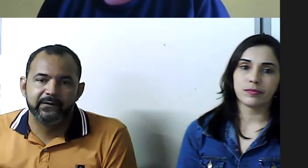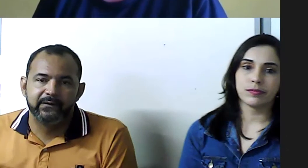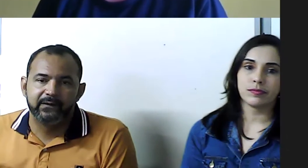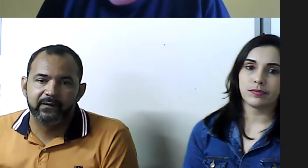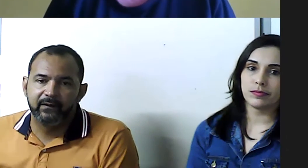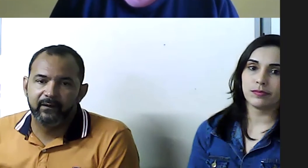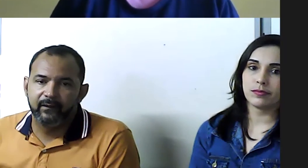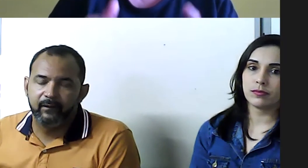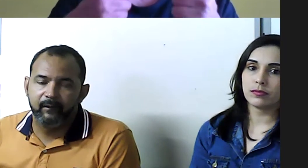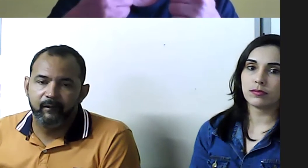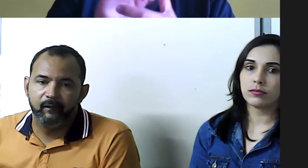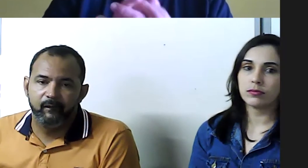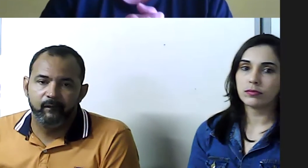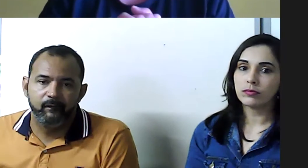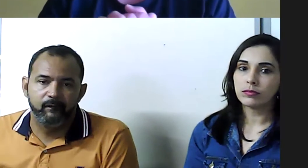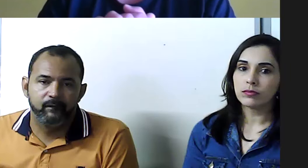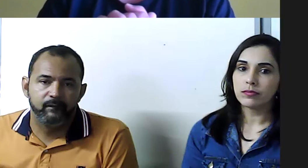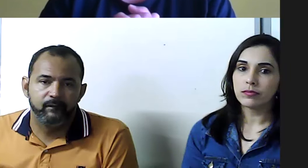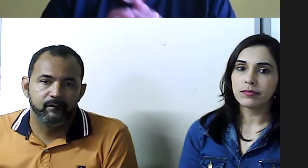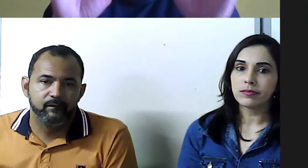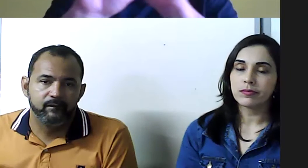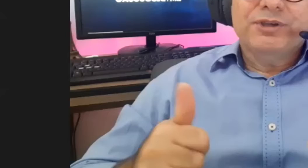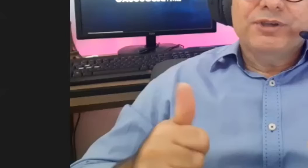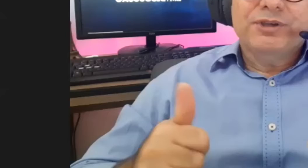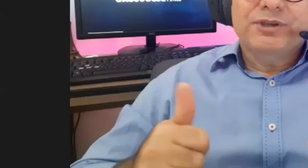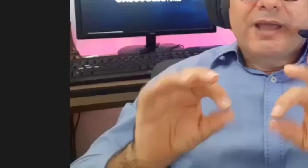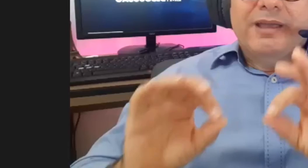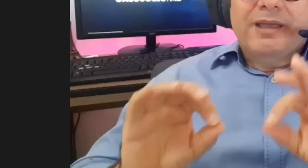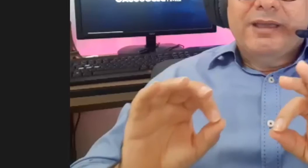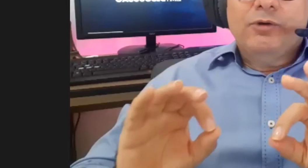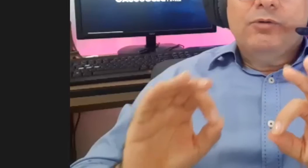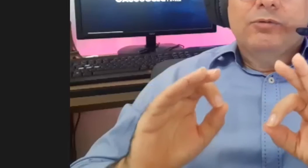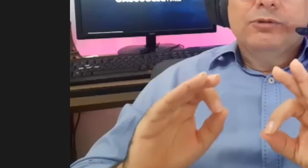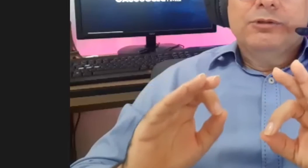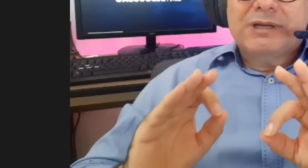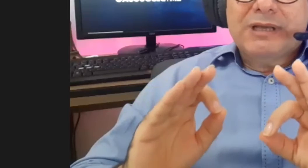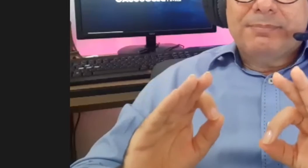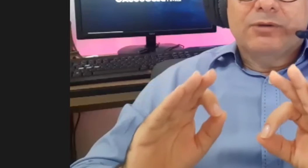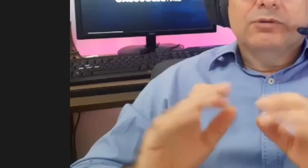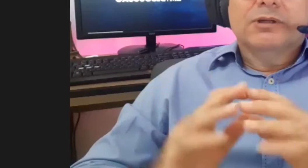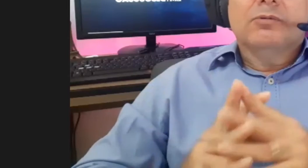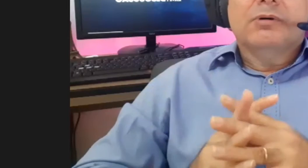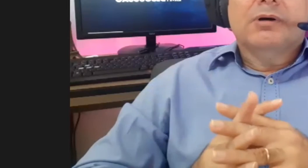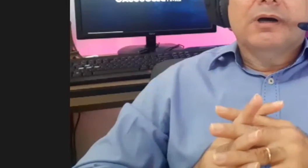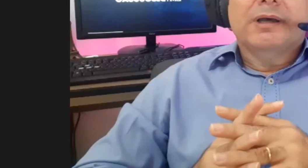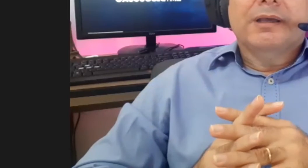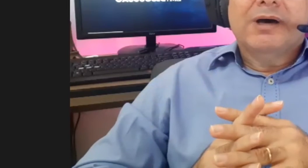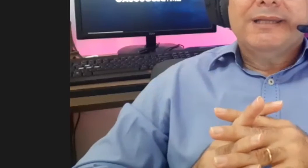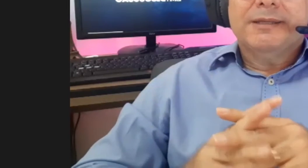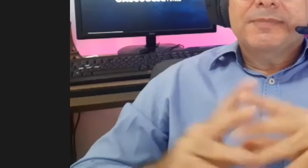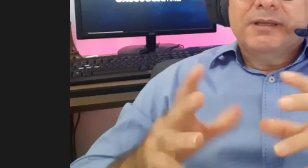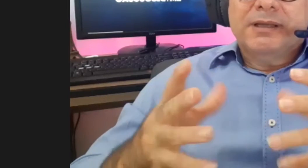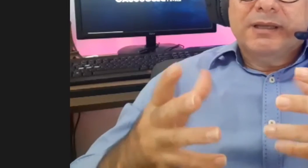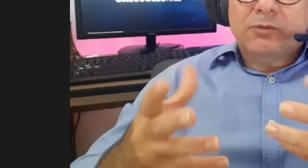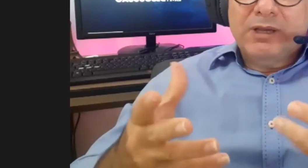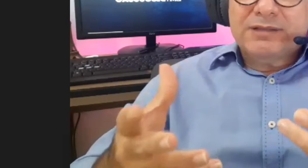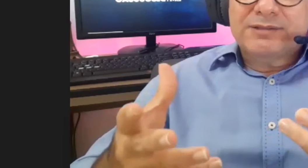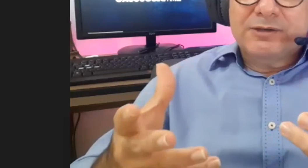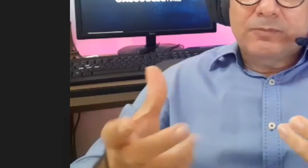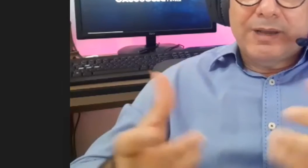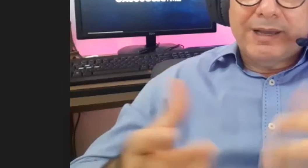pessoa. Muito bom, muito bom mesmo. Eu continuaria a pergunta com a Eloane,